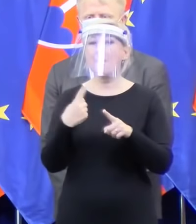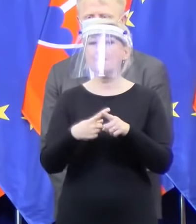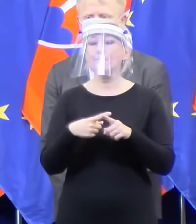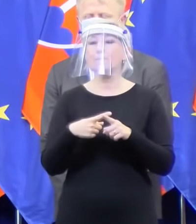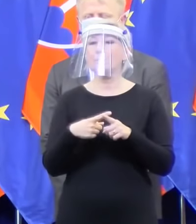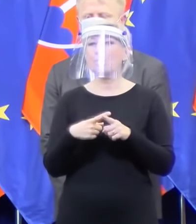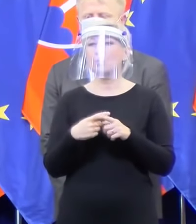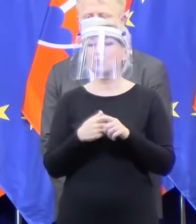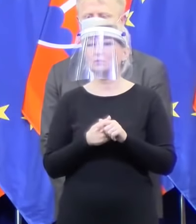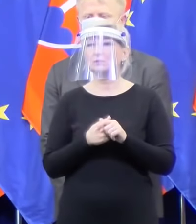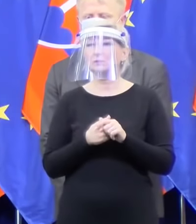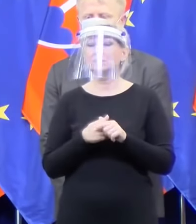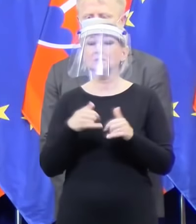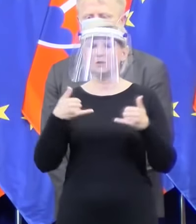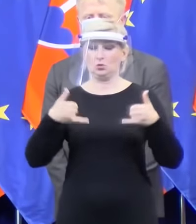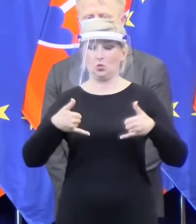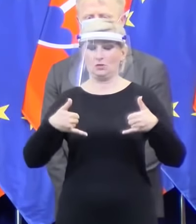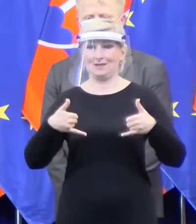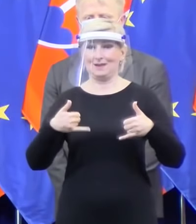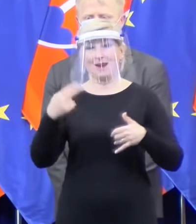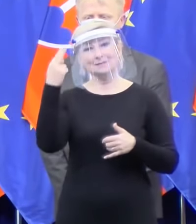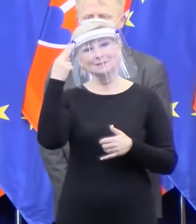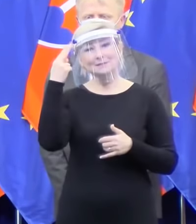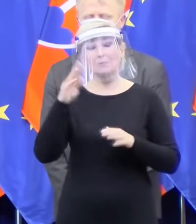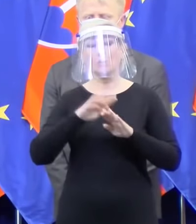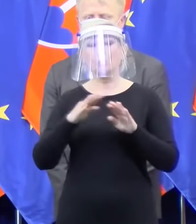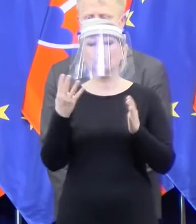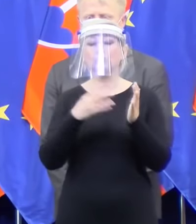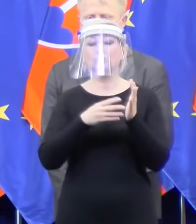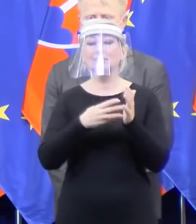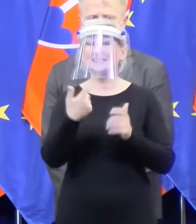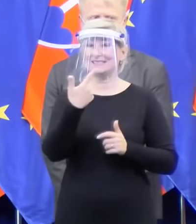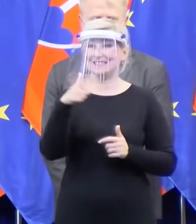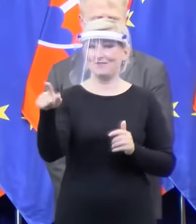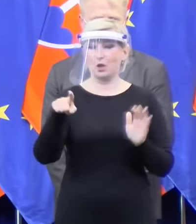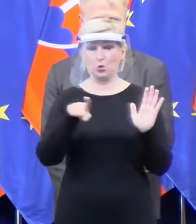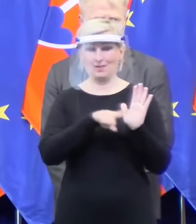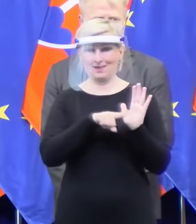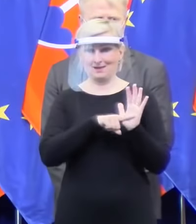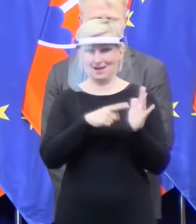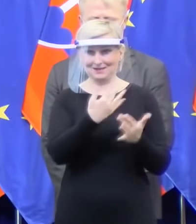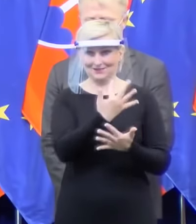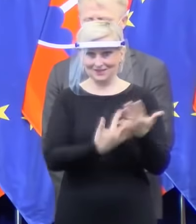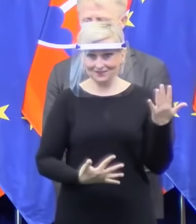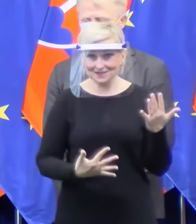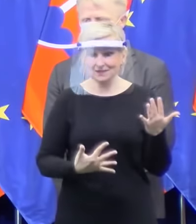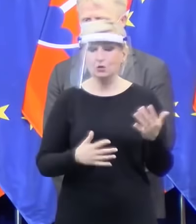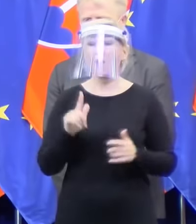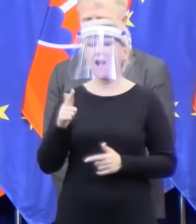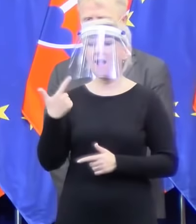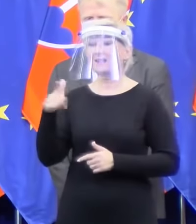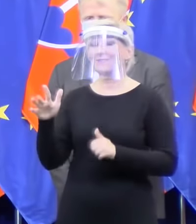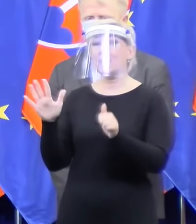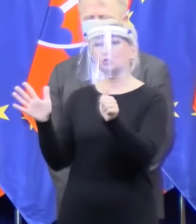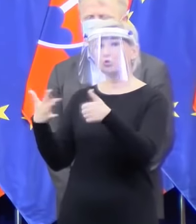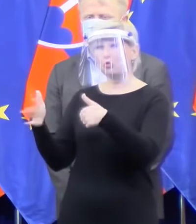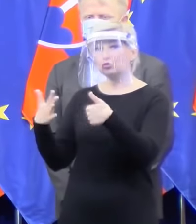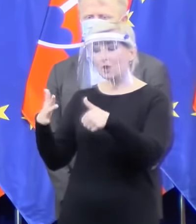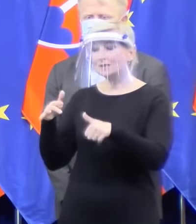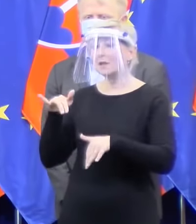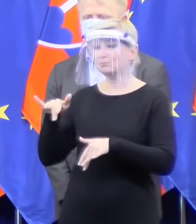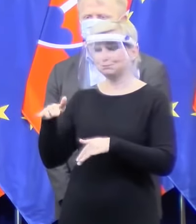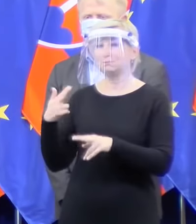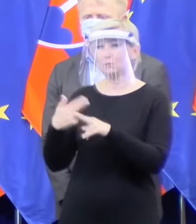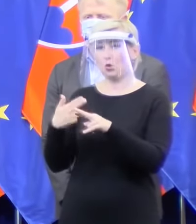máme 4 200 negatívnych vzoriek a 216 pacientov, testovaných pozitívne